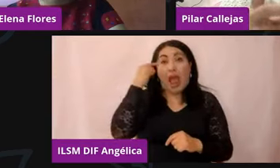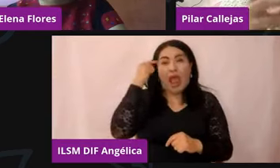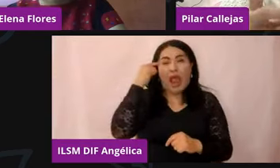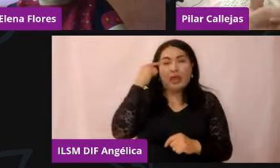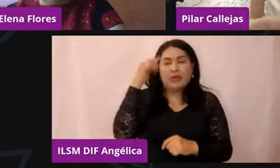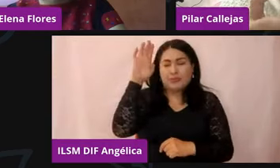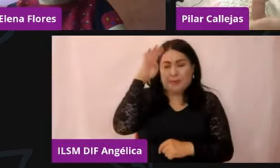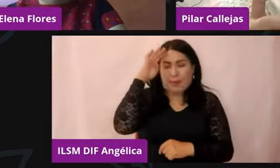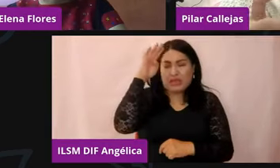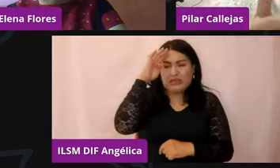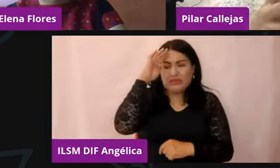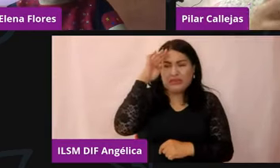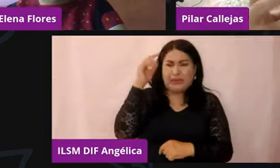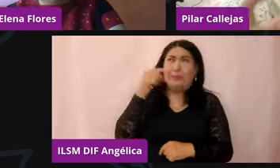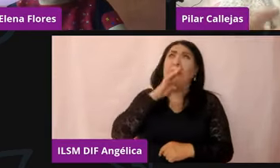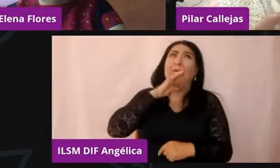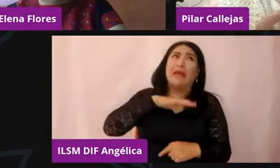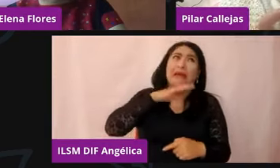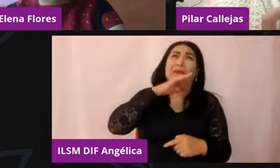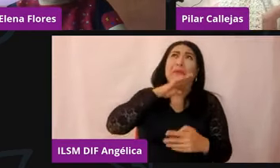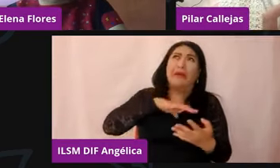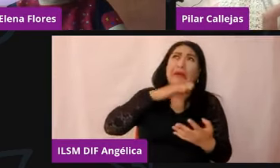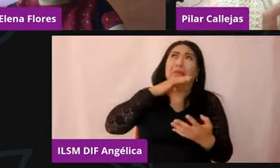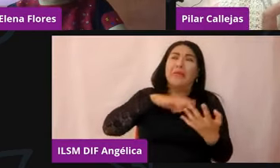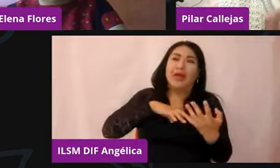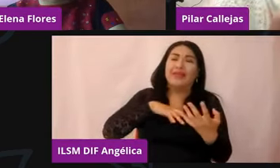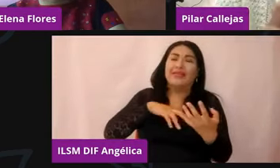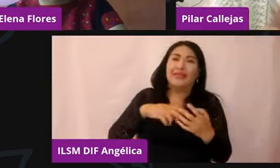permiten entender o visualizar